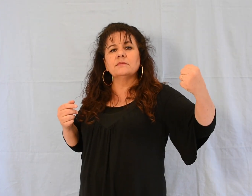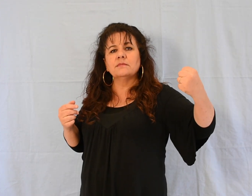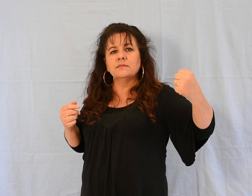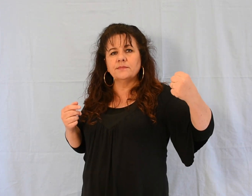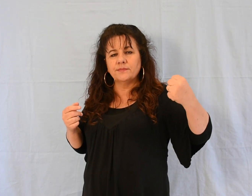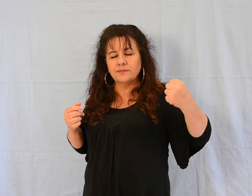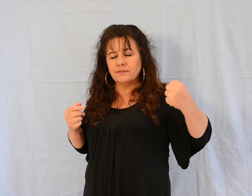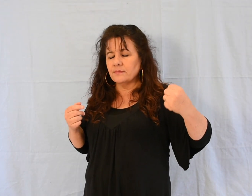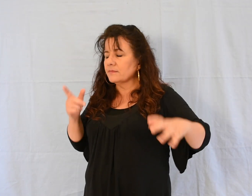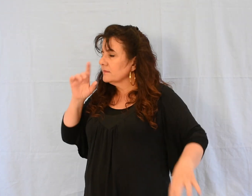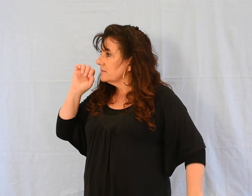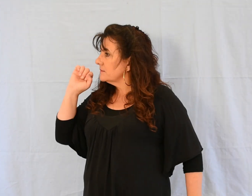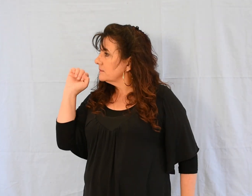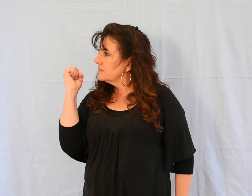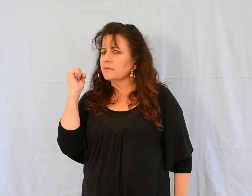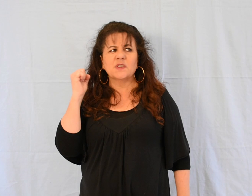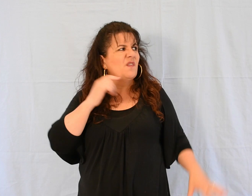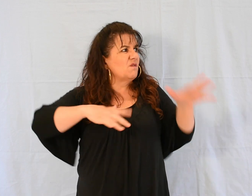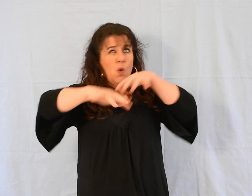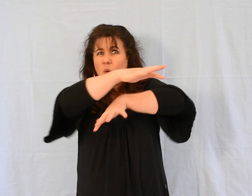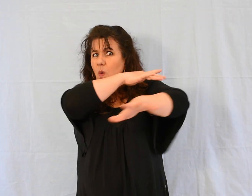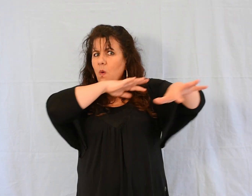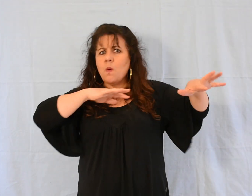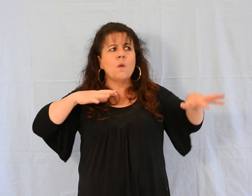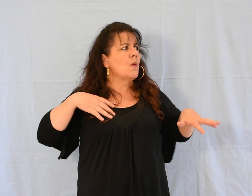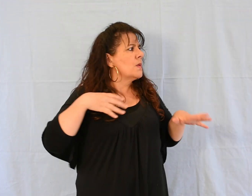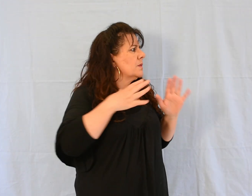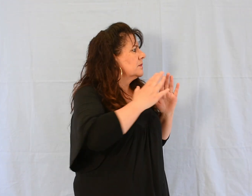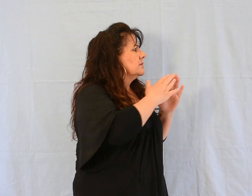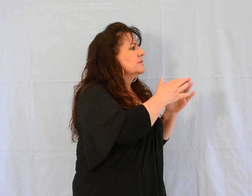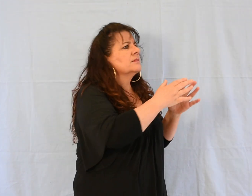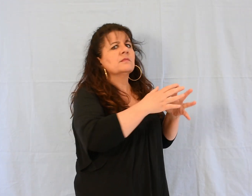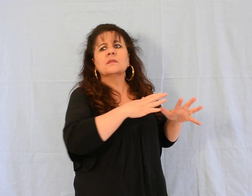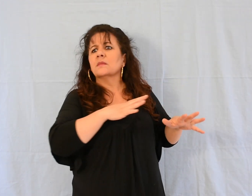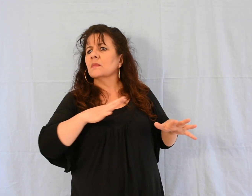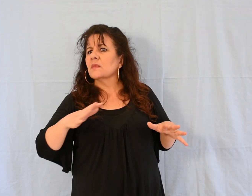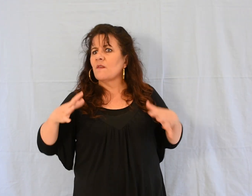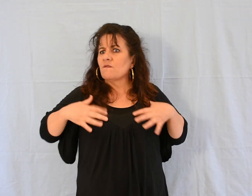Il se retourna dans la foule et il demandait, « Qui a touché mon vêtement ?